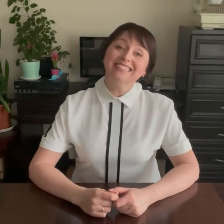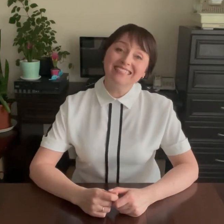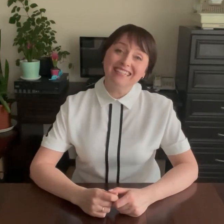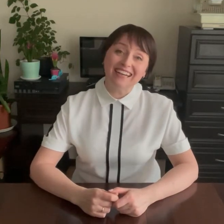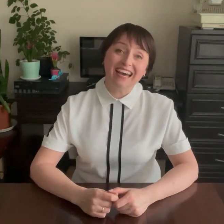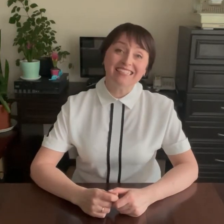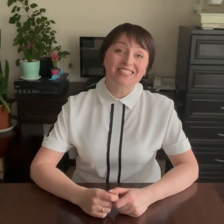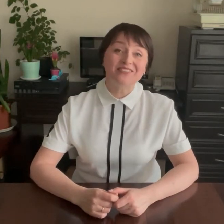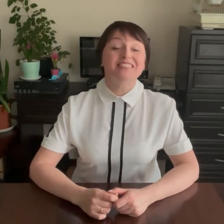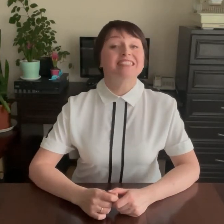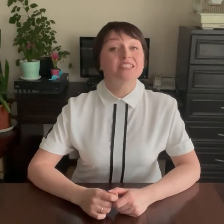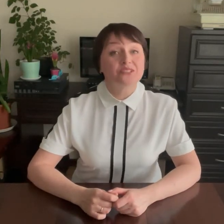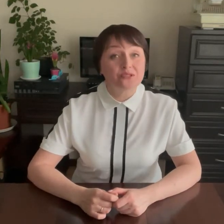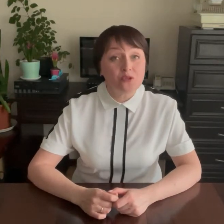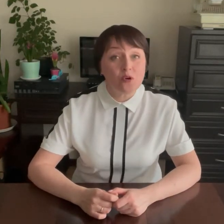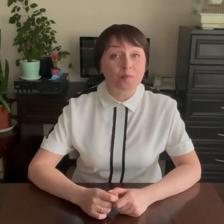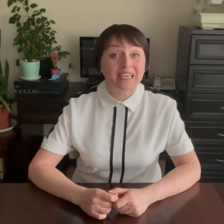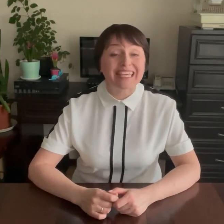Здравствуйте, зубки!